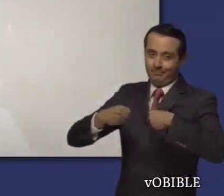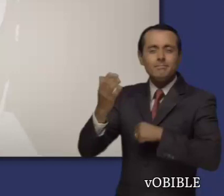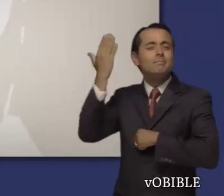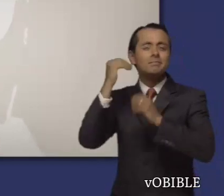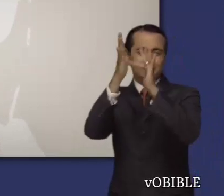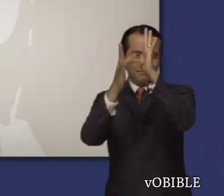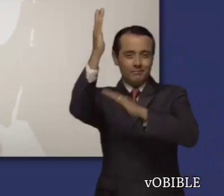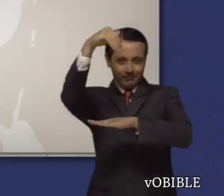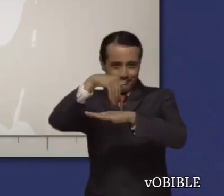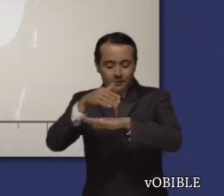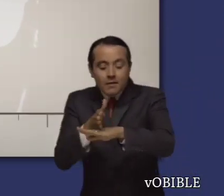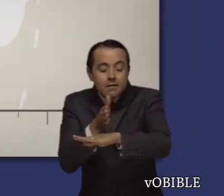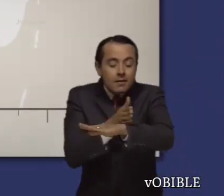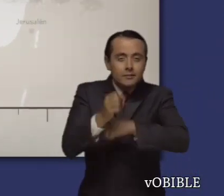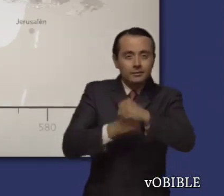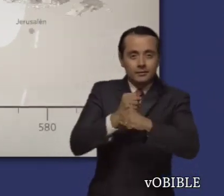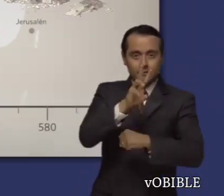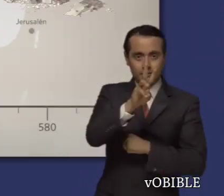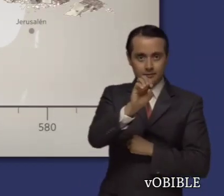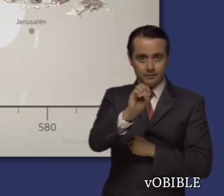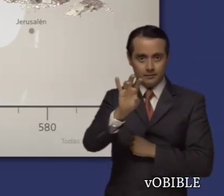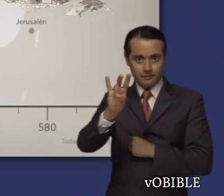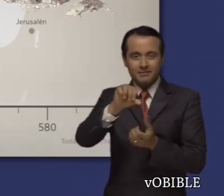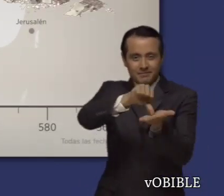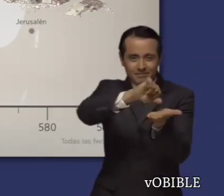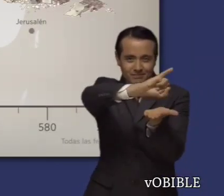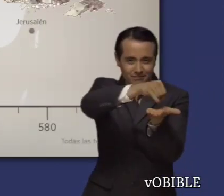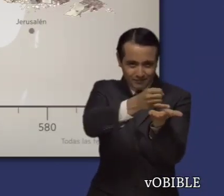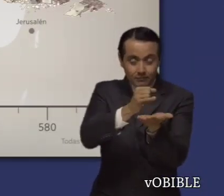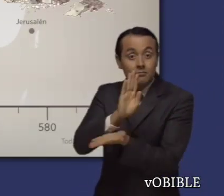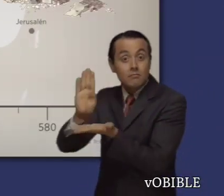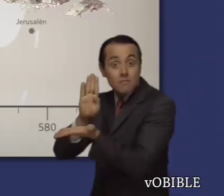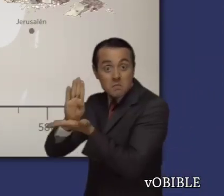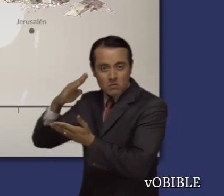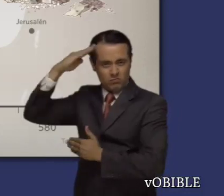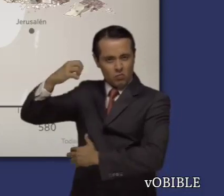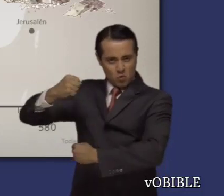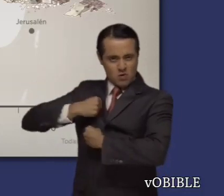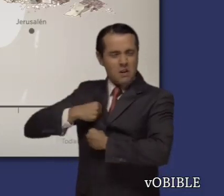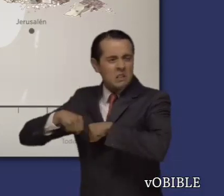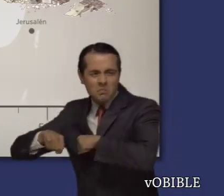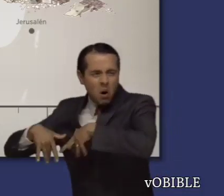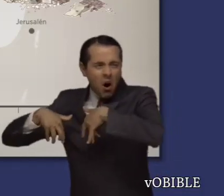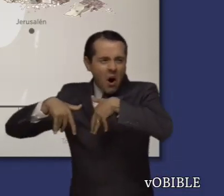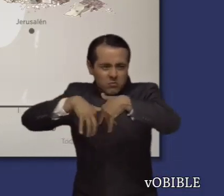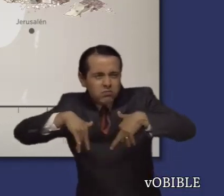después de presenciar el asedio y la destrucción de Jerusalén a manos de Babilonia en el 607 antes de nuestra era.